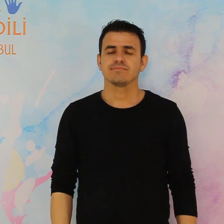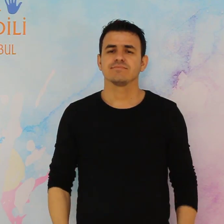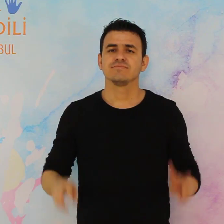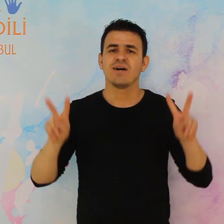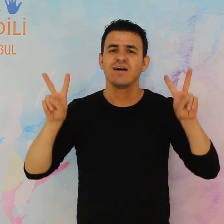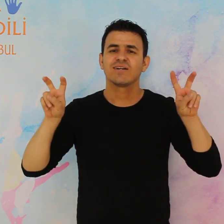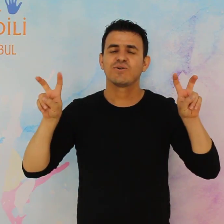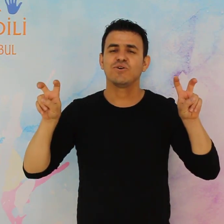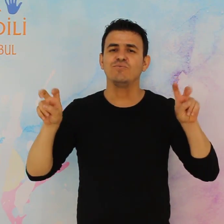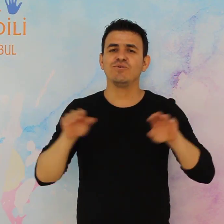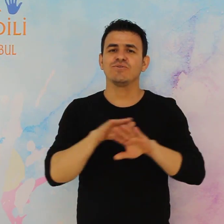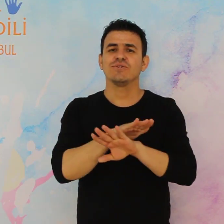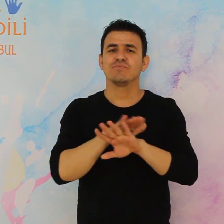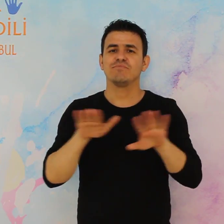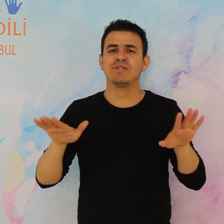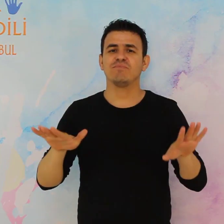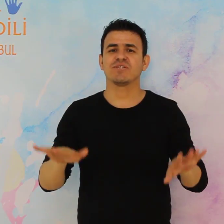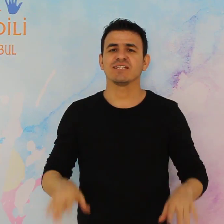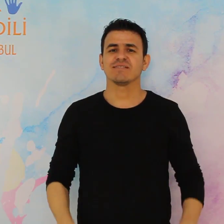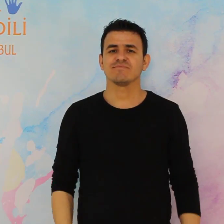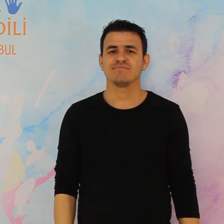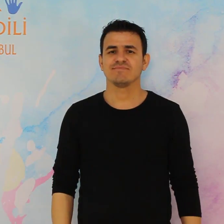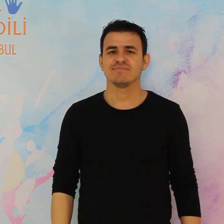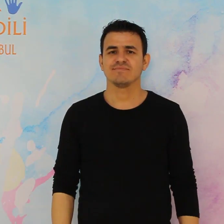konumuz bitmiştir konumuz